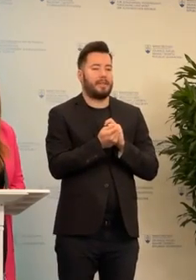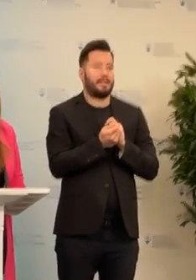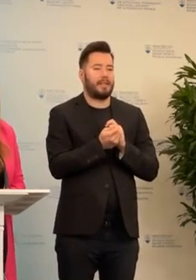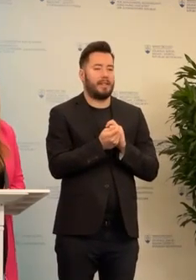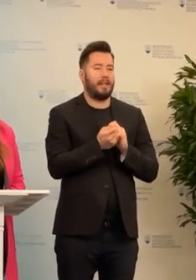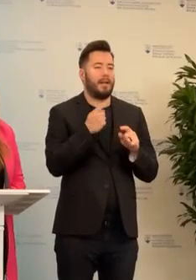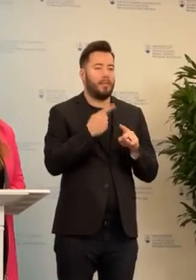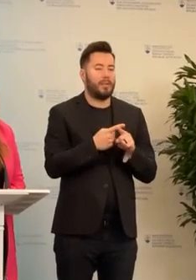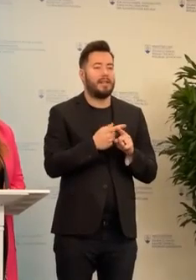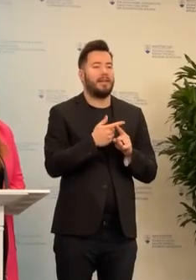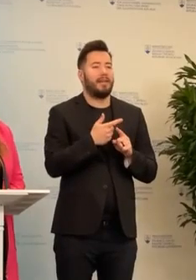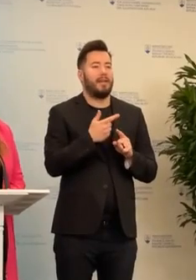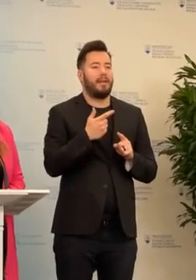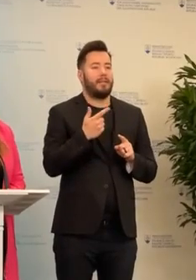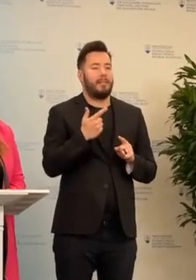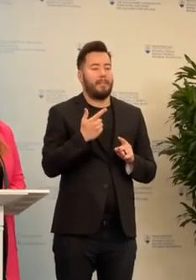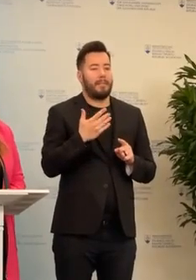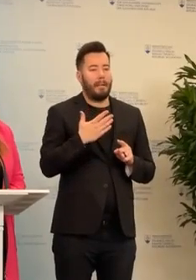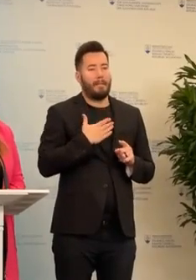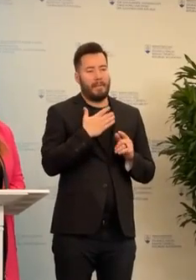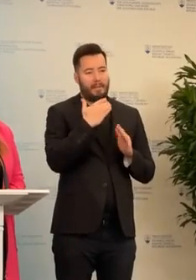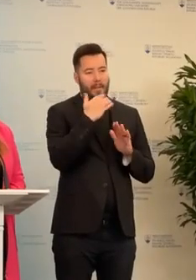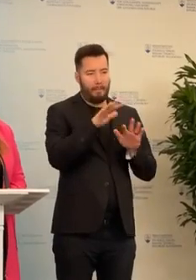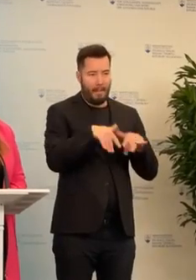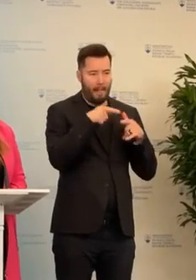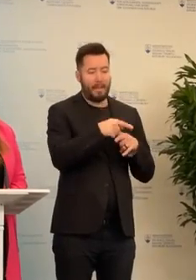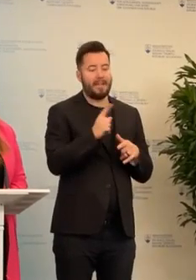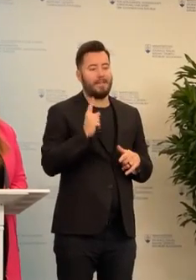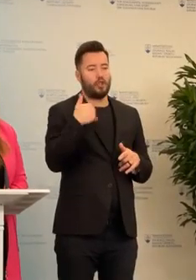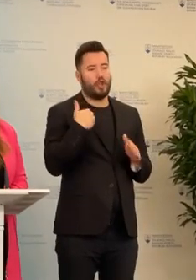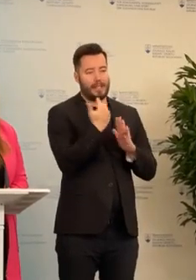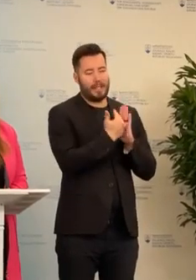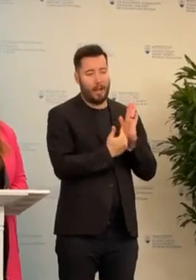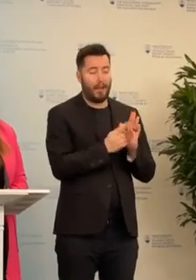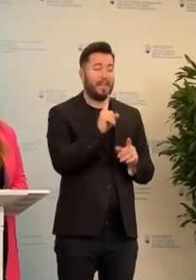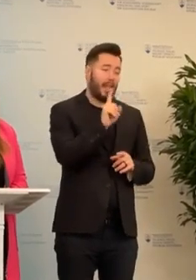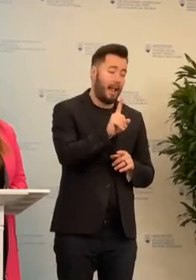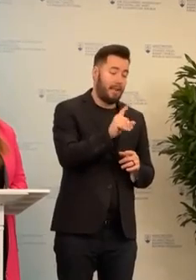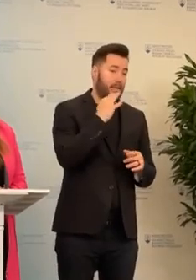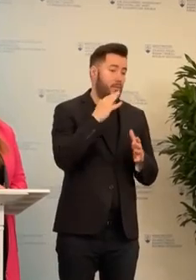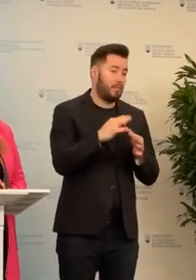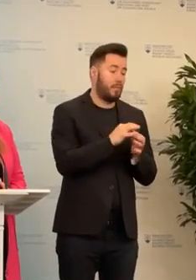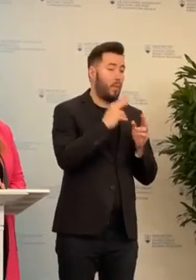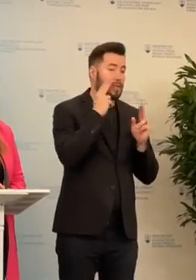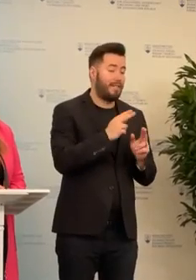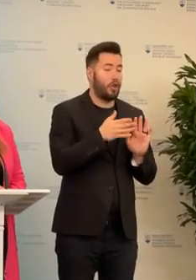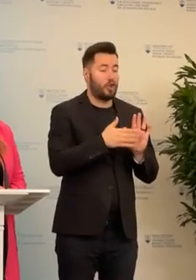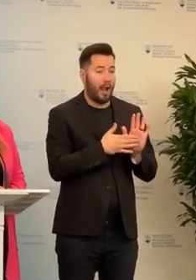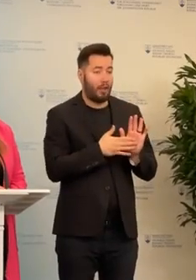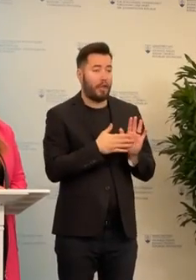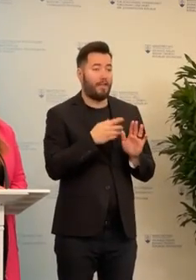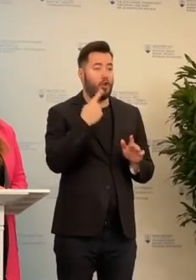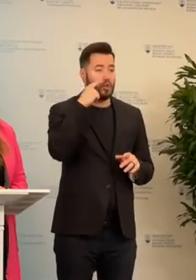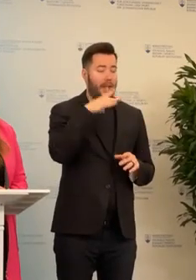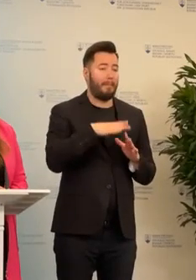vysokoškolský zákon. Ale myslím, že čo sa týka uznávanie tlivých dokladovách štúdia, tak to potom kľudne ešte pán